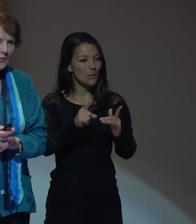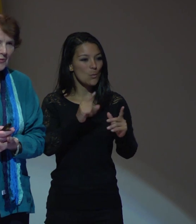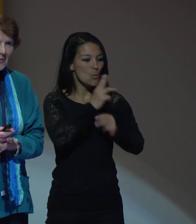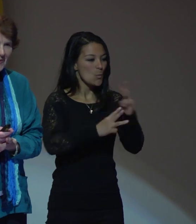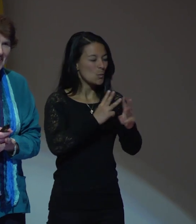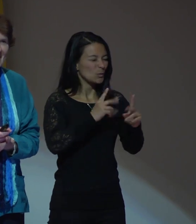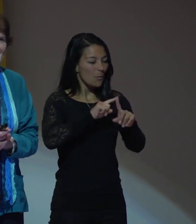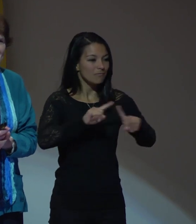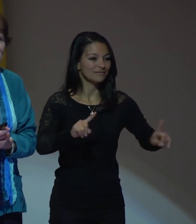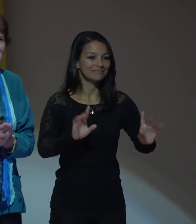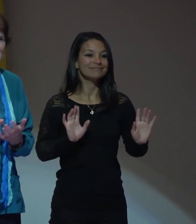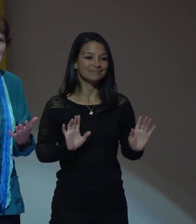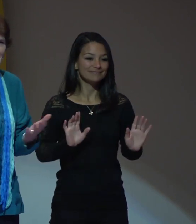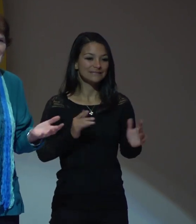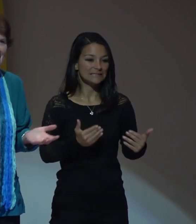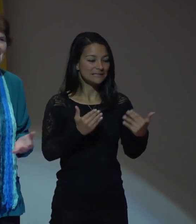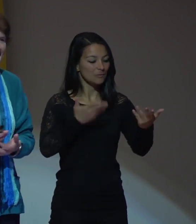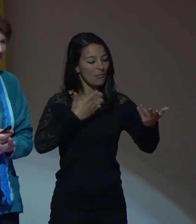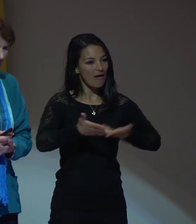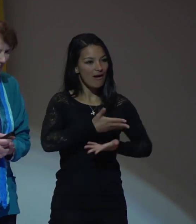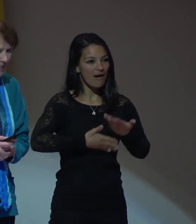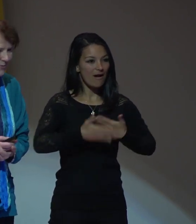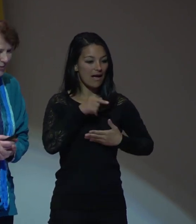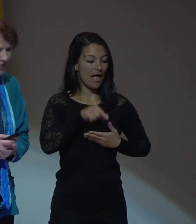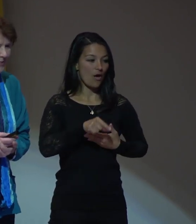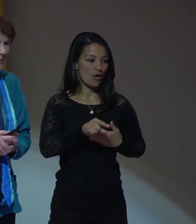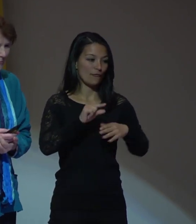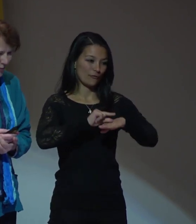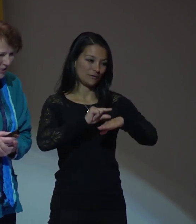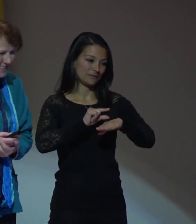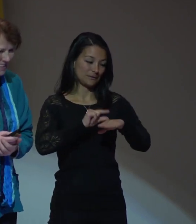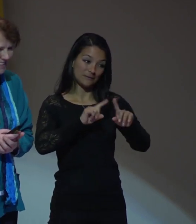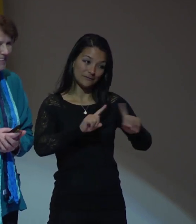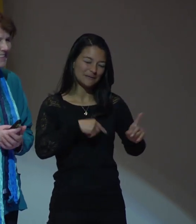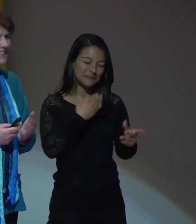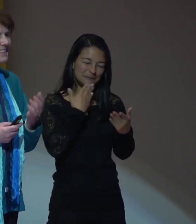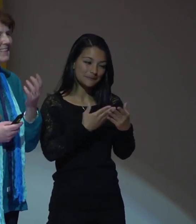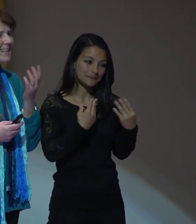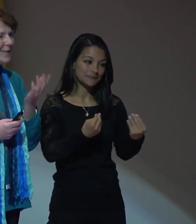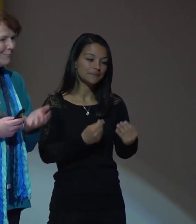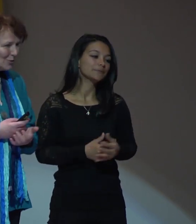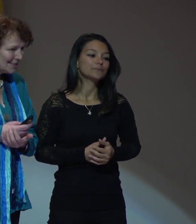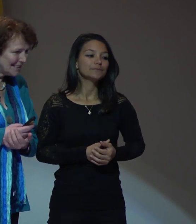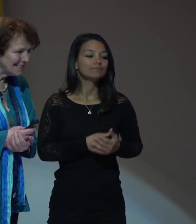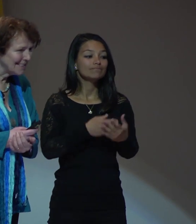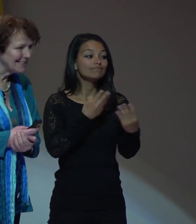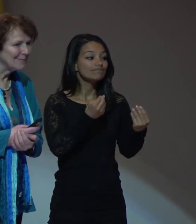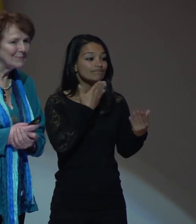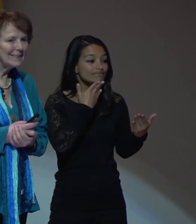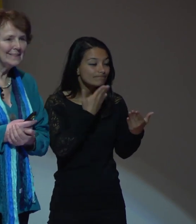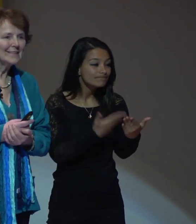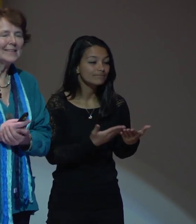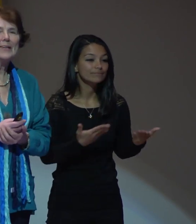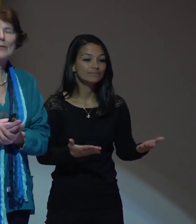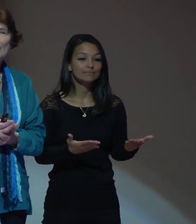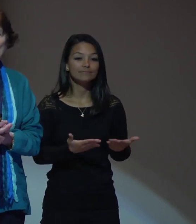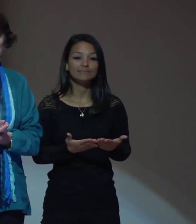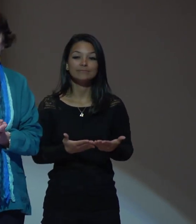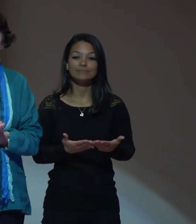mundo, que se vive en esta Fundación. Muchas gracias. Muchas gracias también